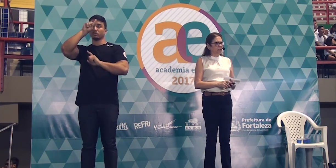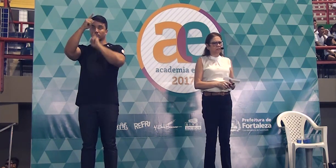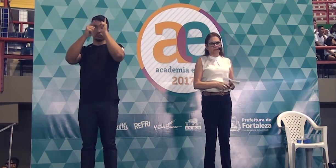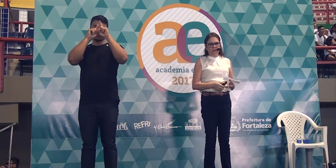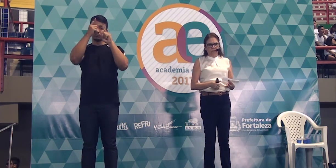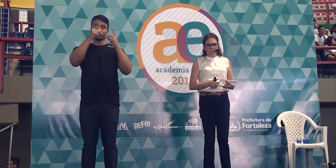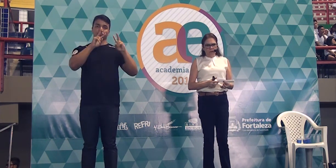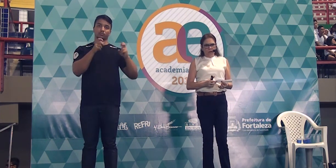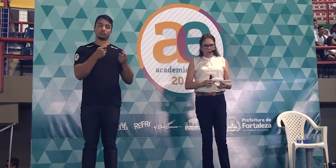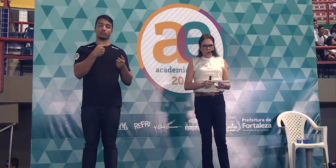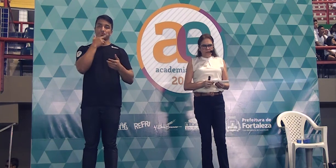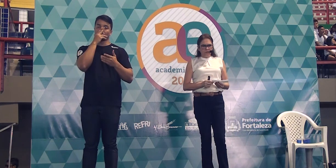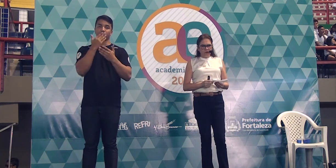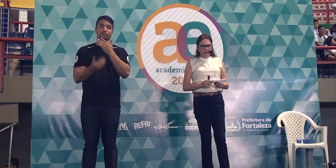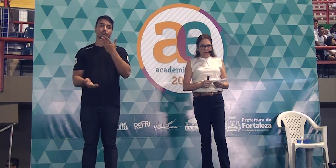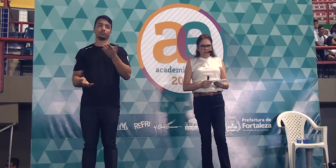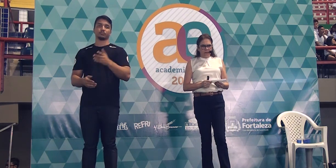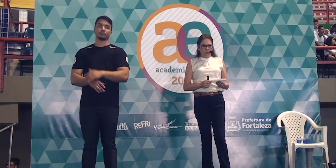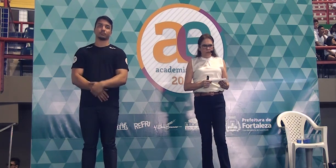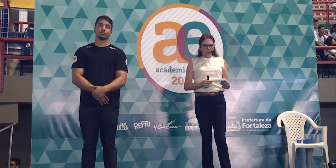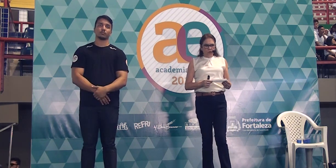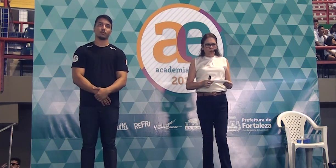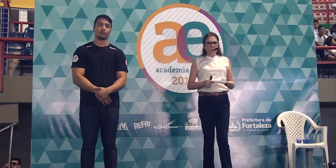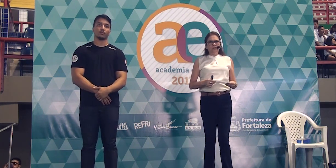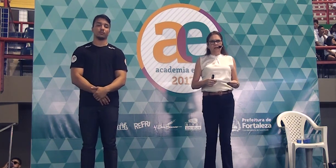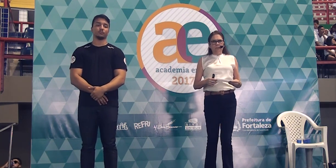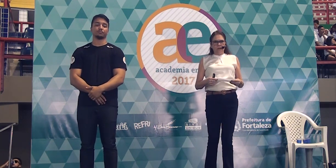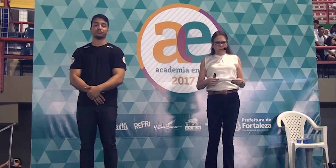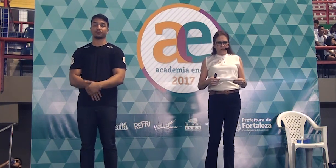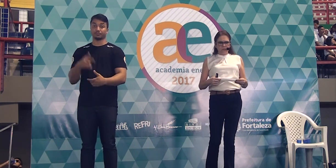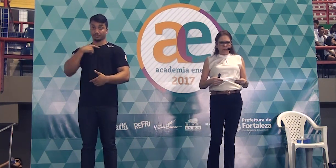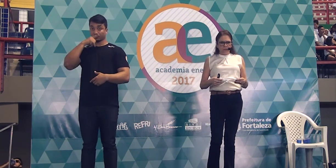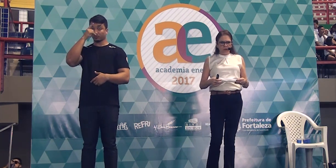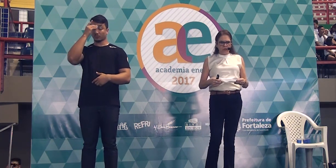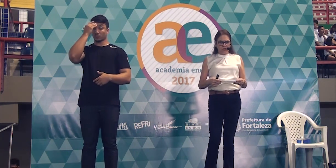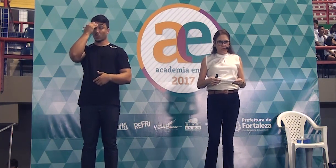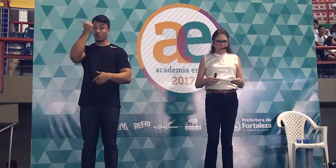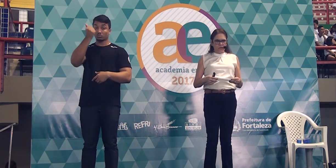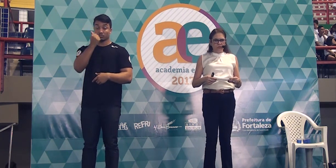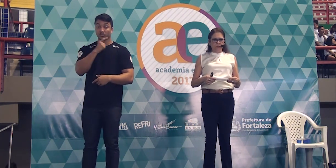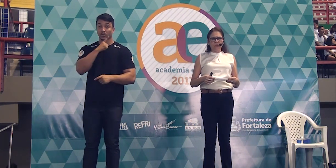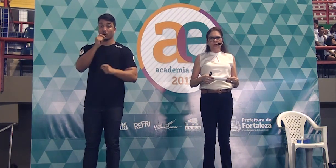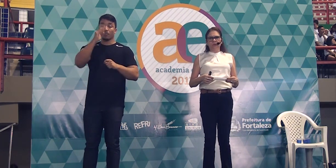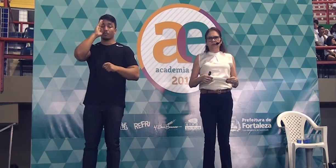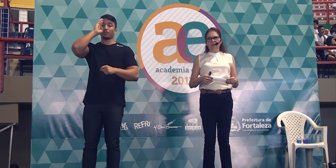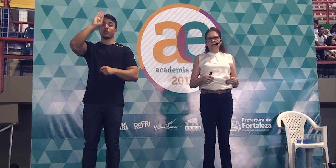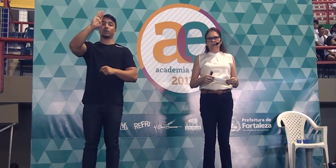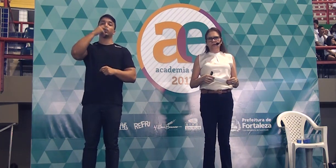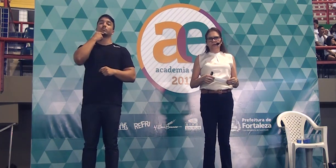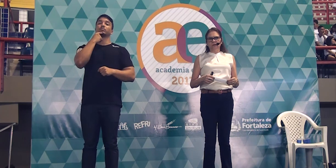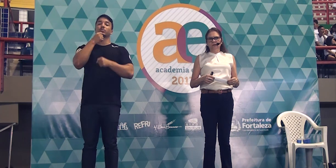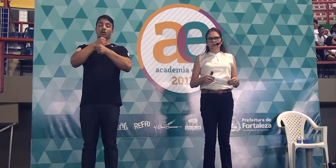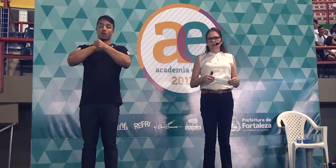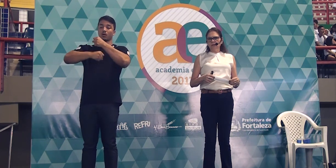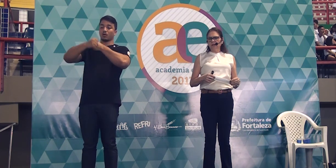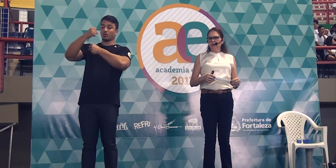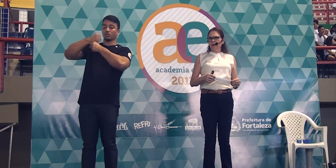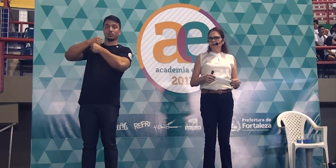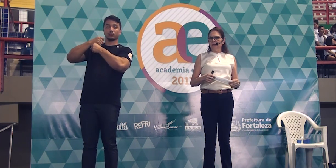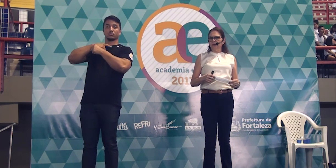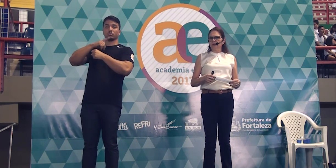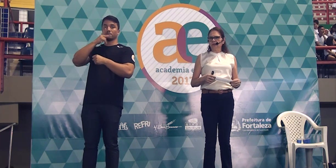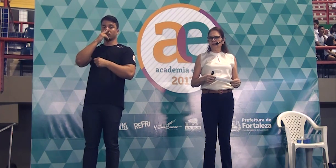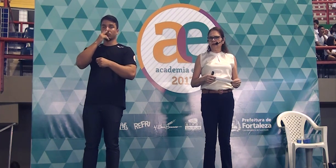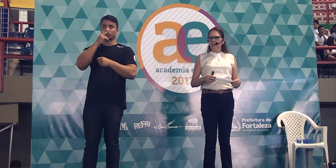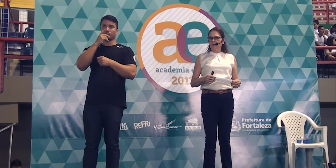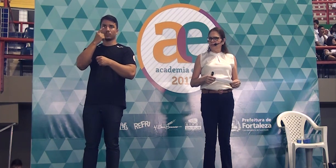circunstâncias. Outra informação. Como sabemos, primordialmente nos últimos anos, eu sei